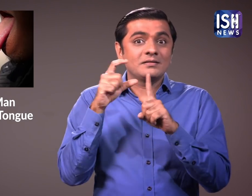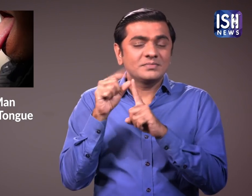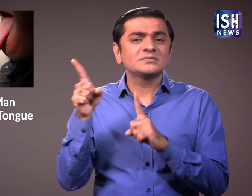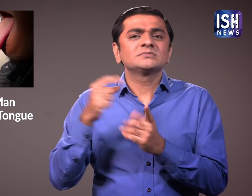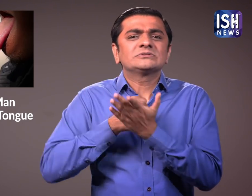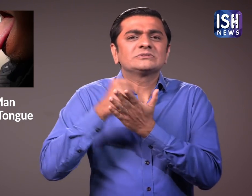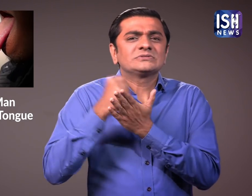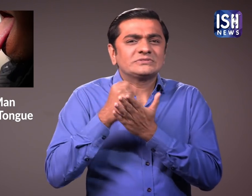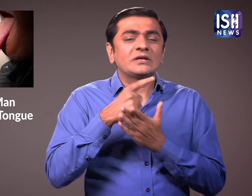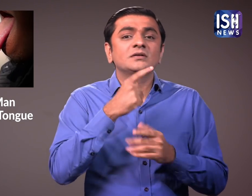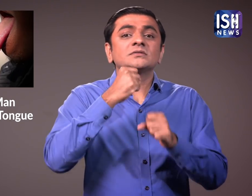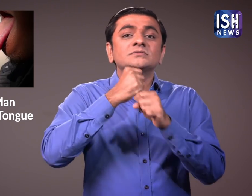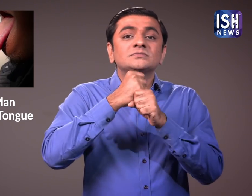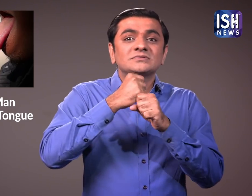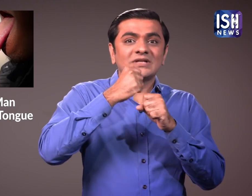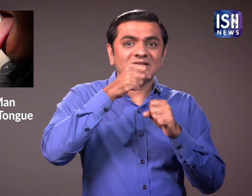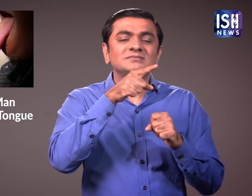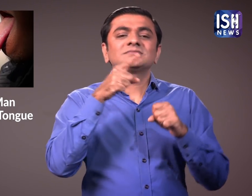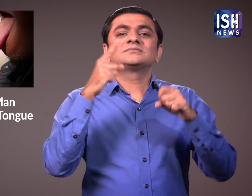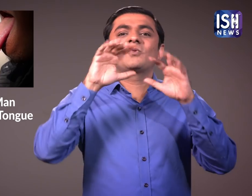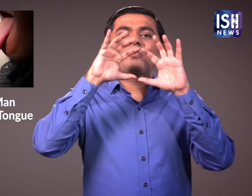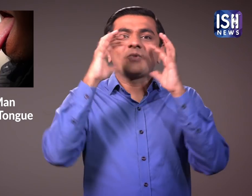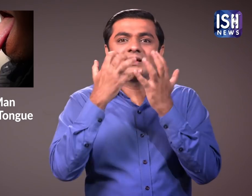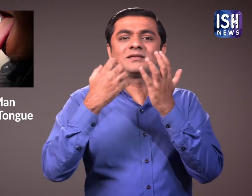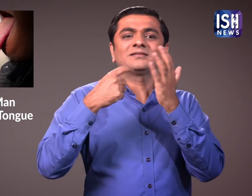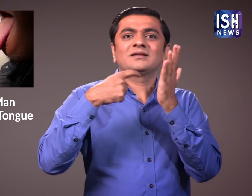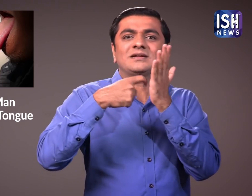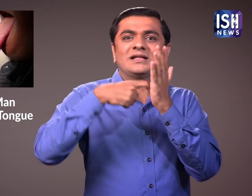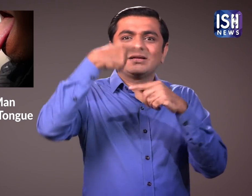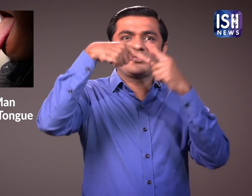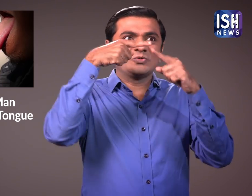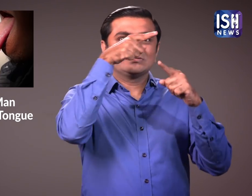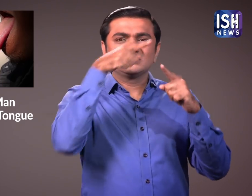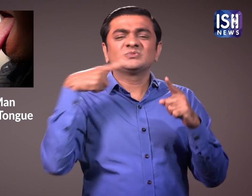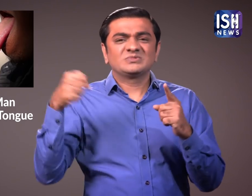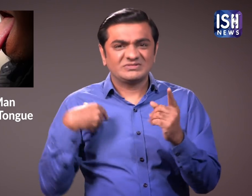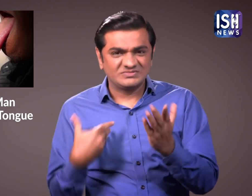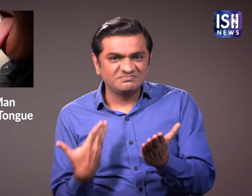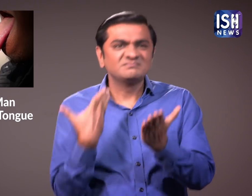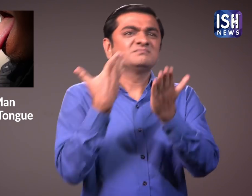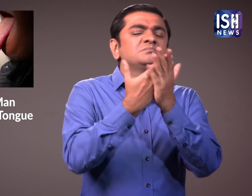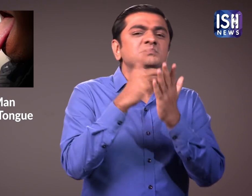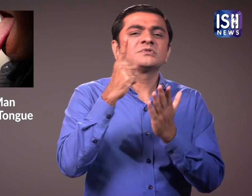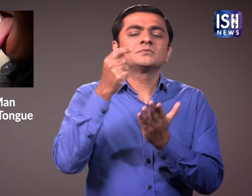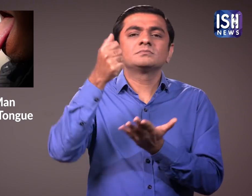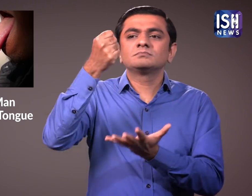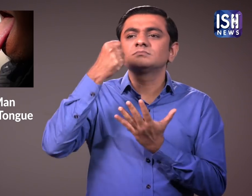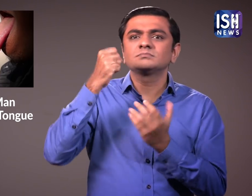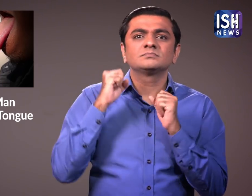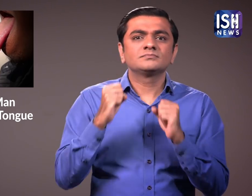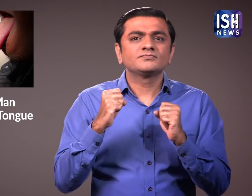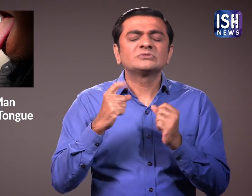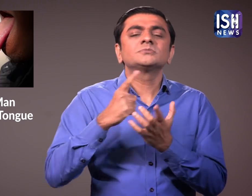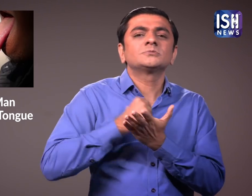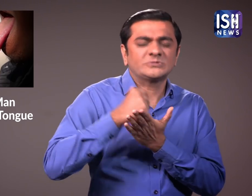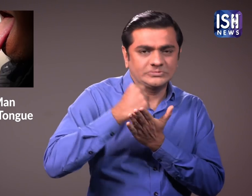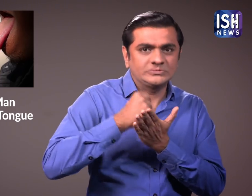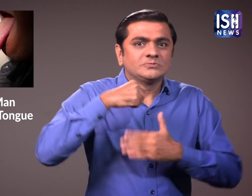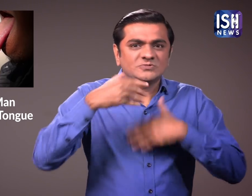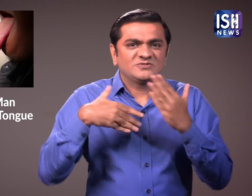प्रवीन वित्तिय सहायता की कमी के कारण गिन्यस वर्ल्ड रेकॉर्ड को संपर्क नहीं कर पाया है. फिर भी वह